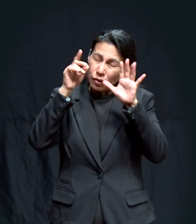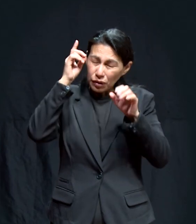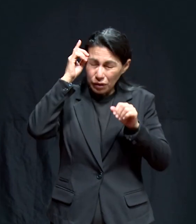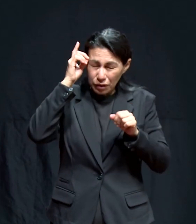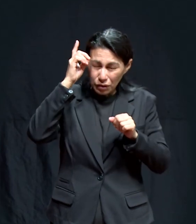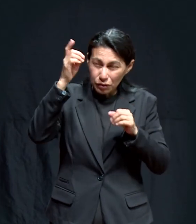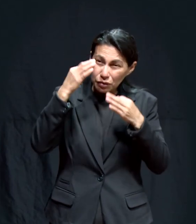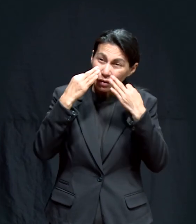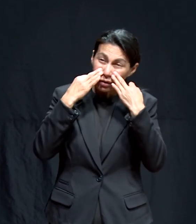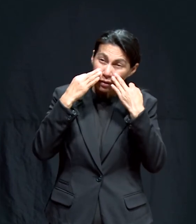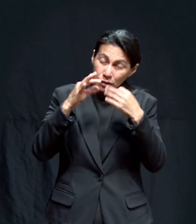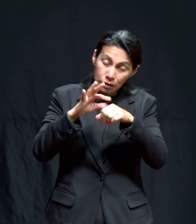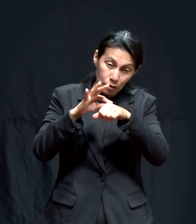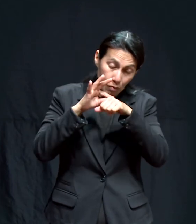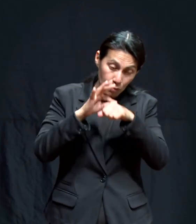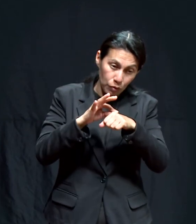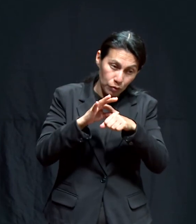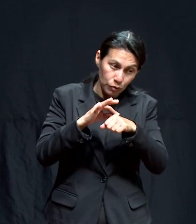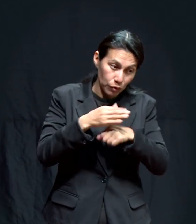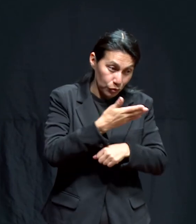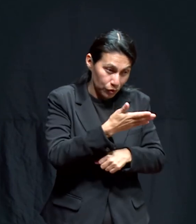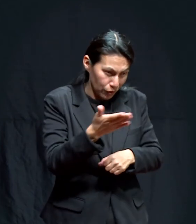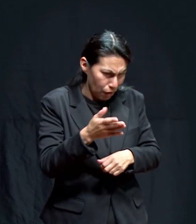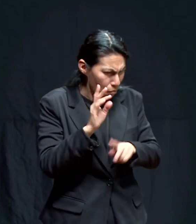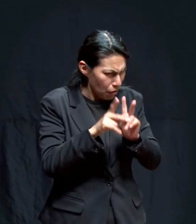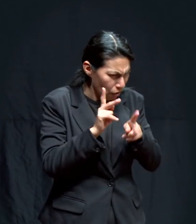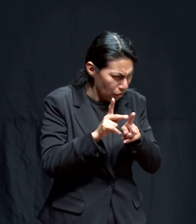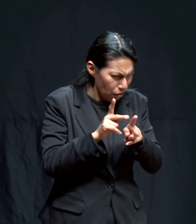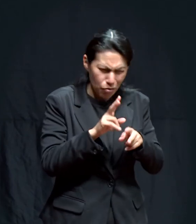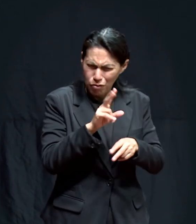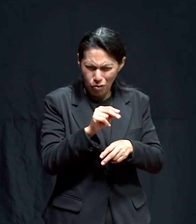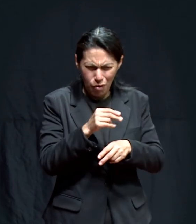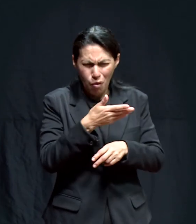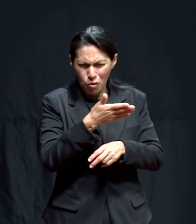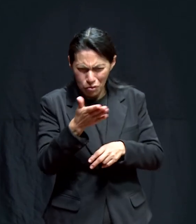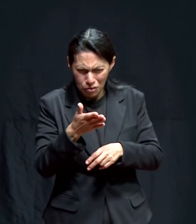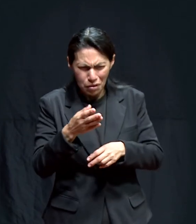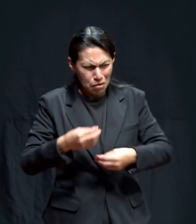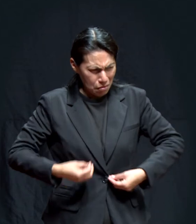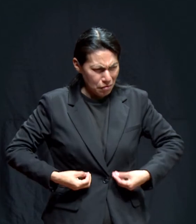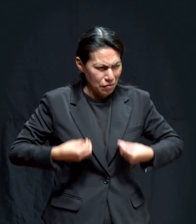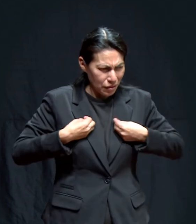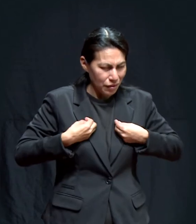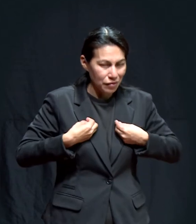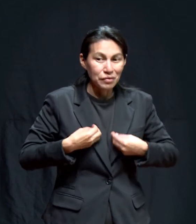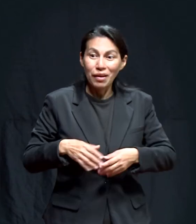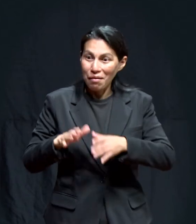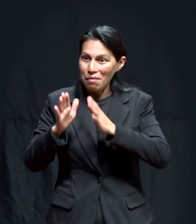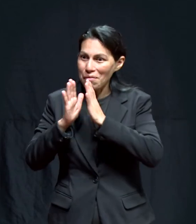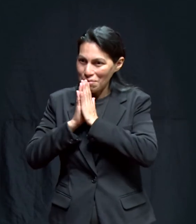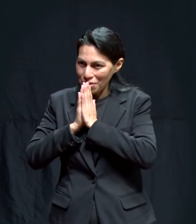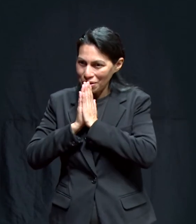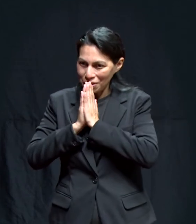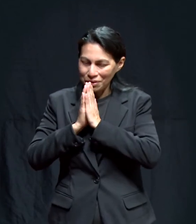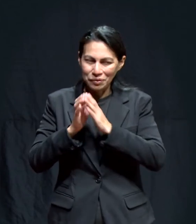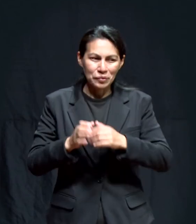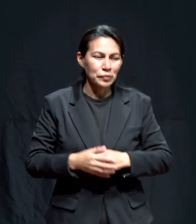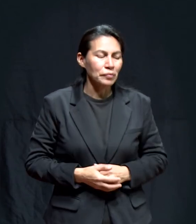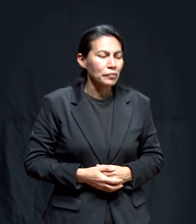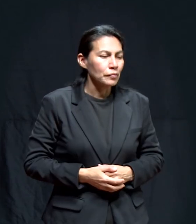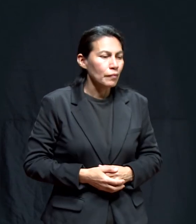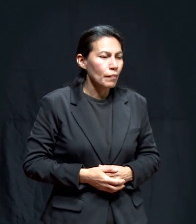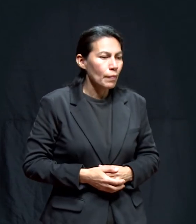y los testimonios que no se lo han contado. Usted lo ha vivido. Amén. Usted lo ha vivido.